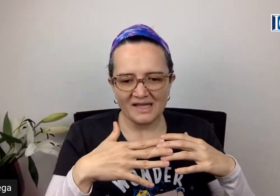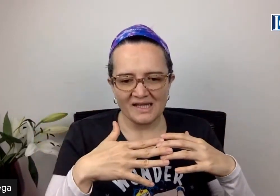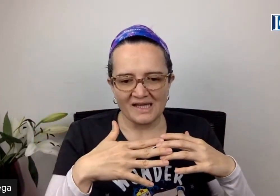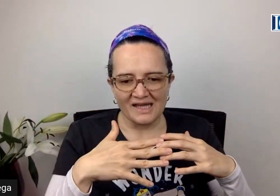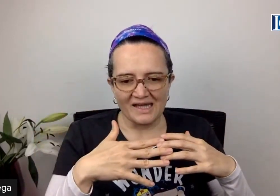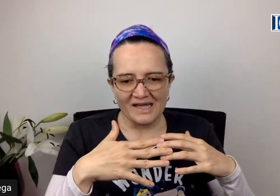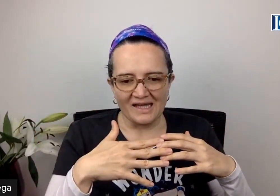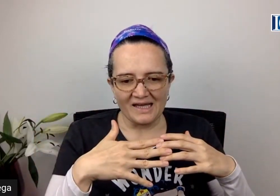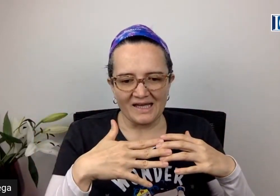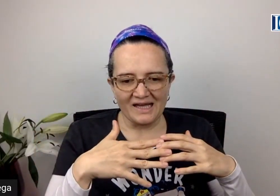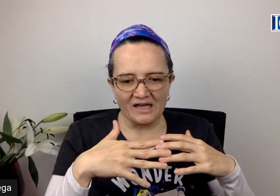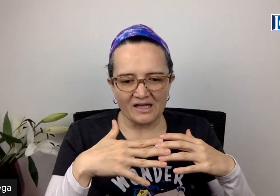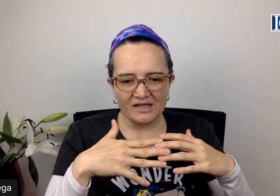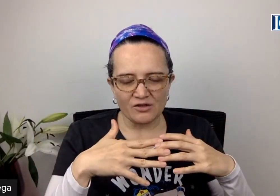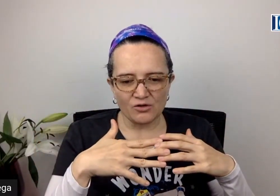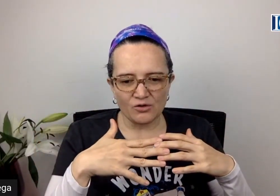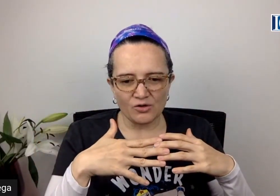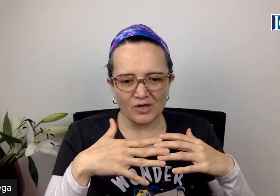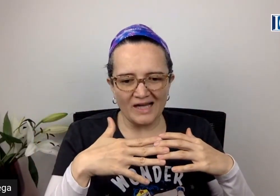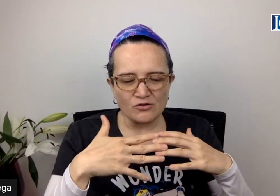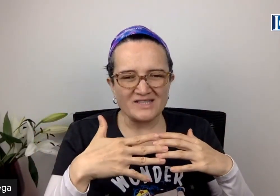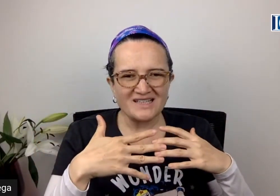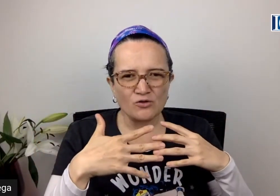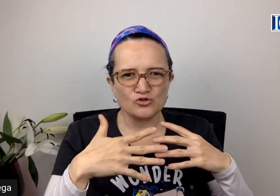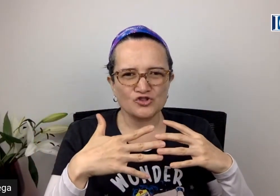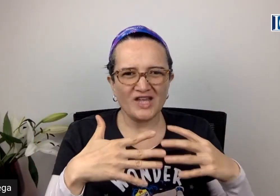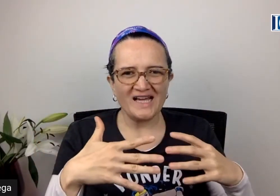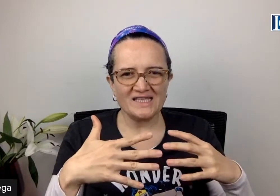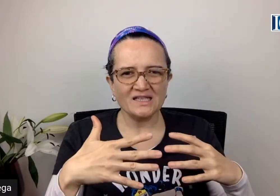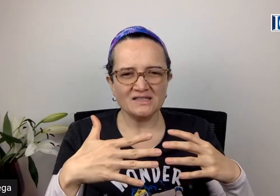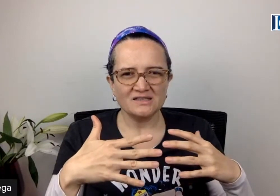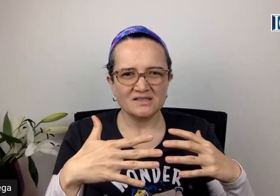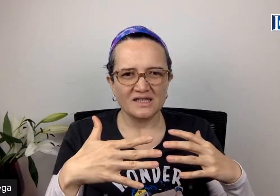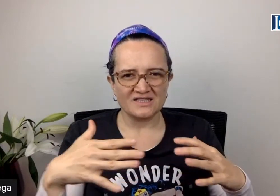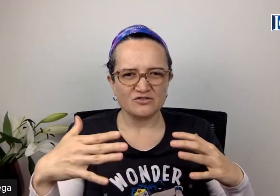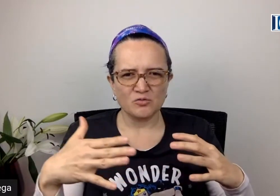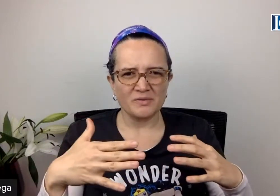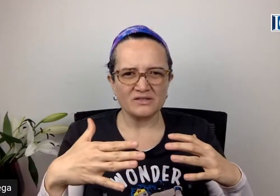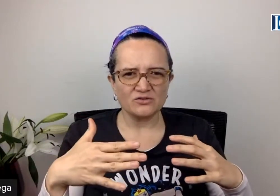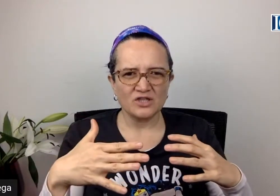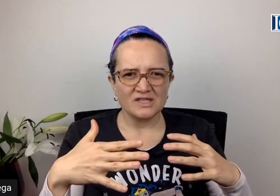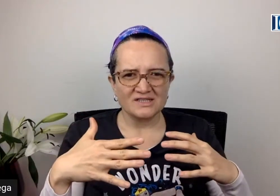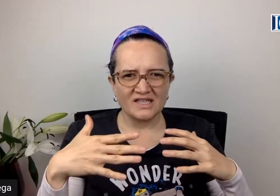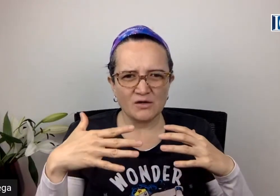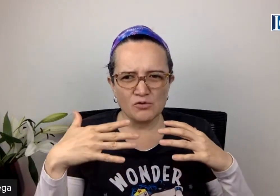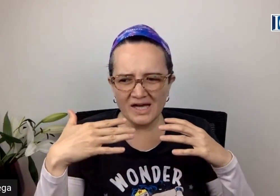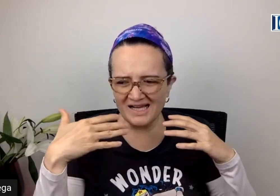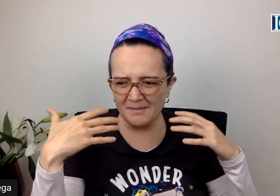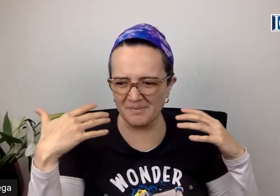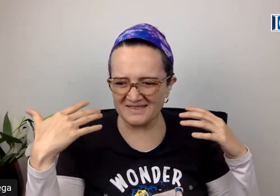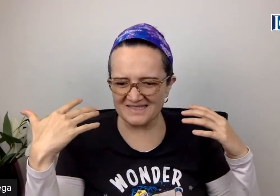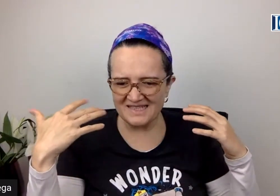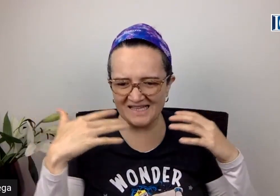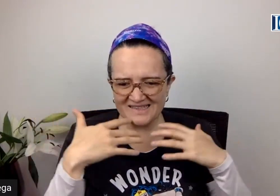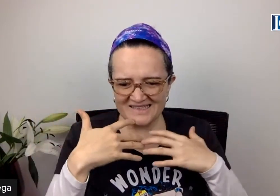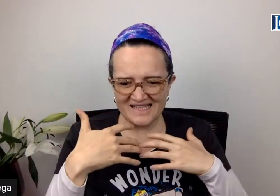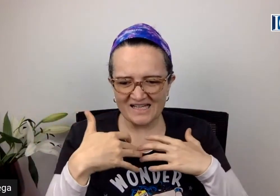algo que se contagia en estos momentos, tiene una capacidad de llegar